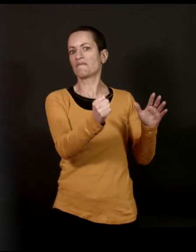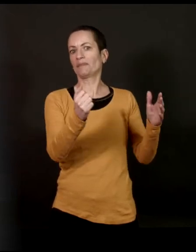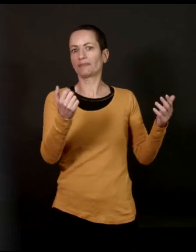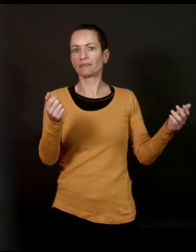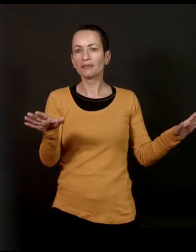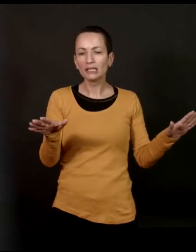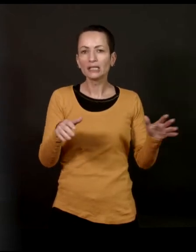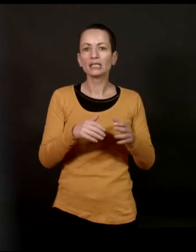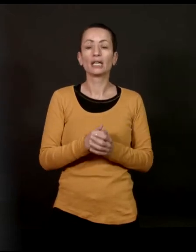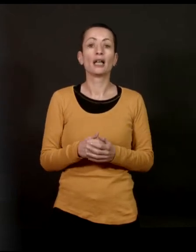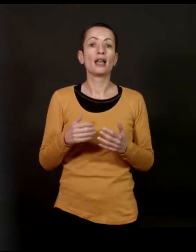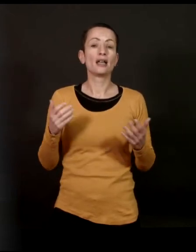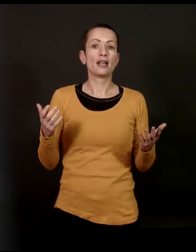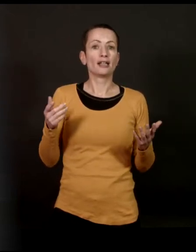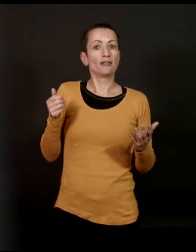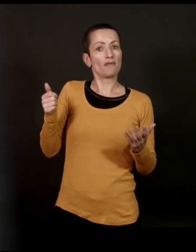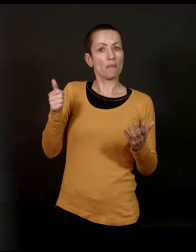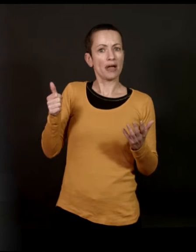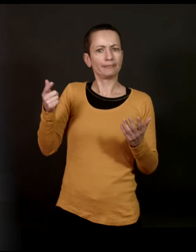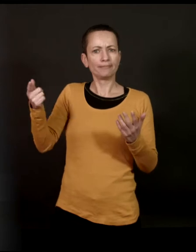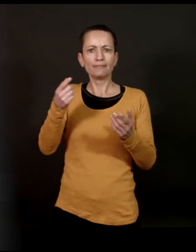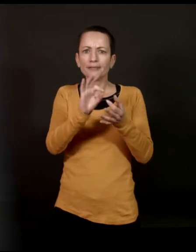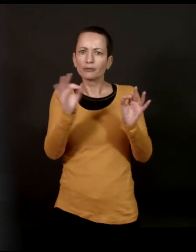so you have inquieted on this story.